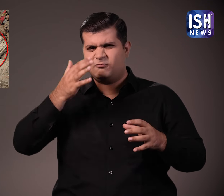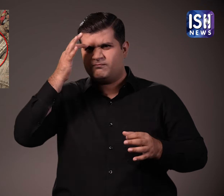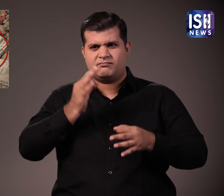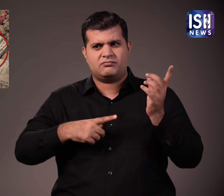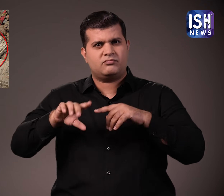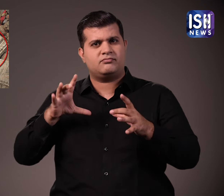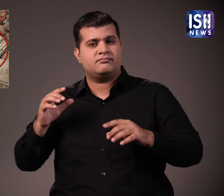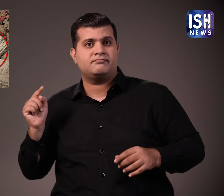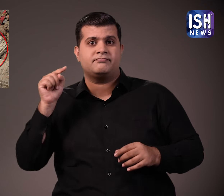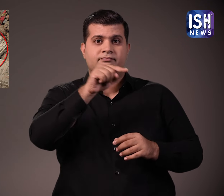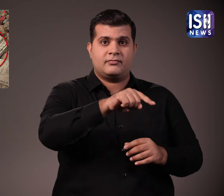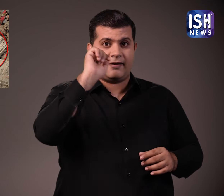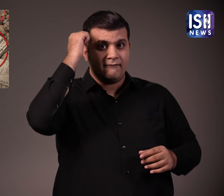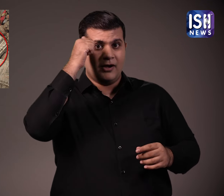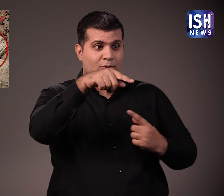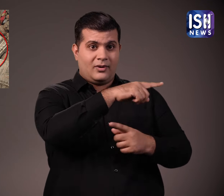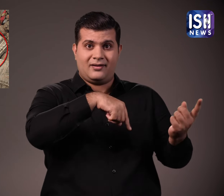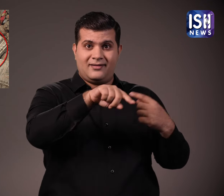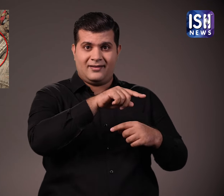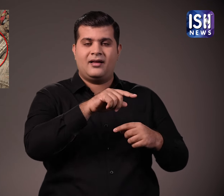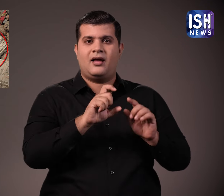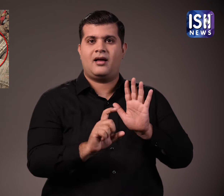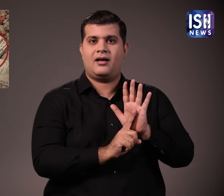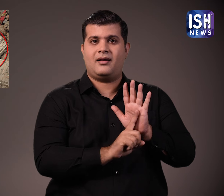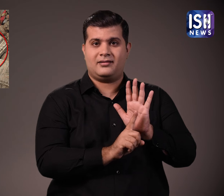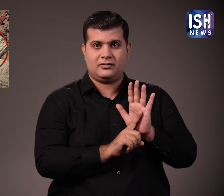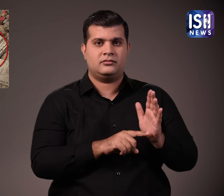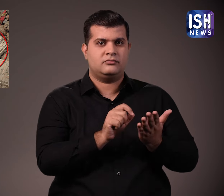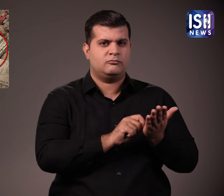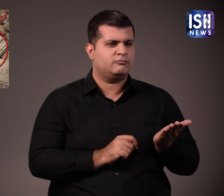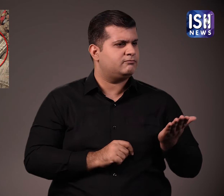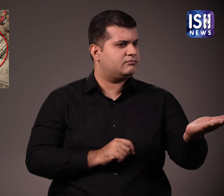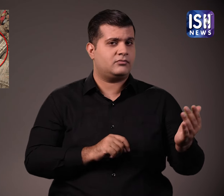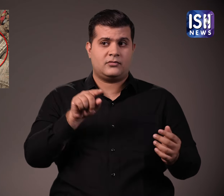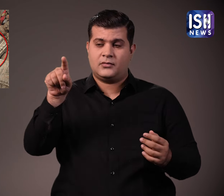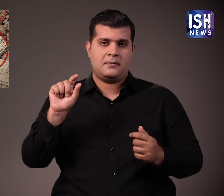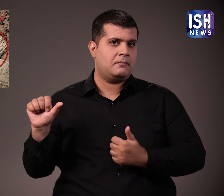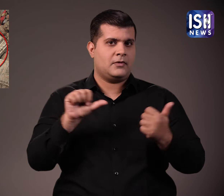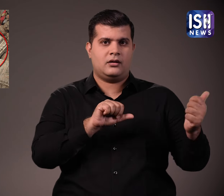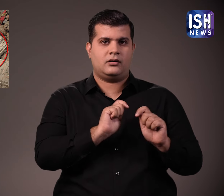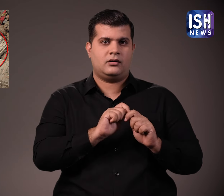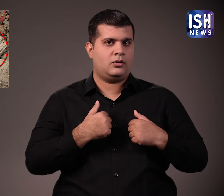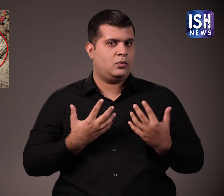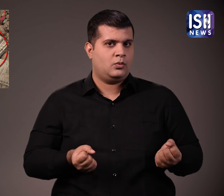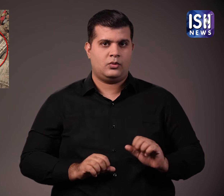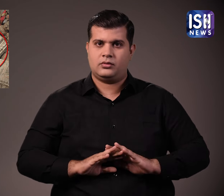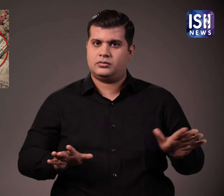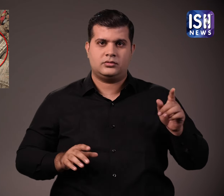और मूर्तियों की वहाली की मांग को